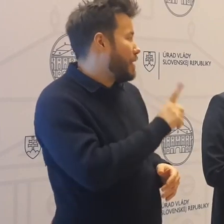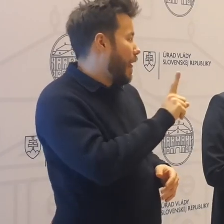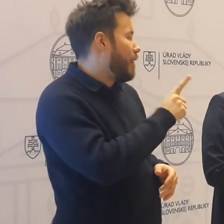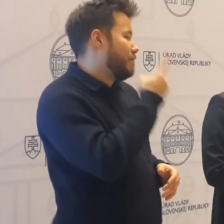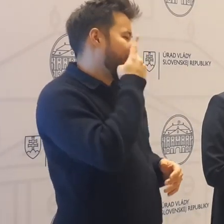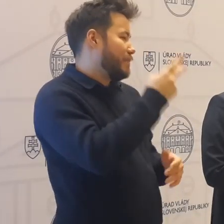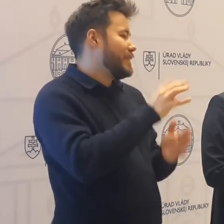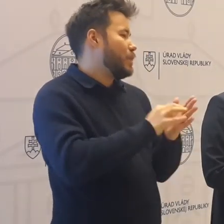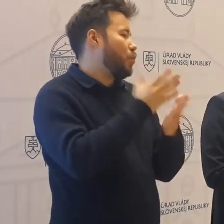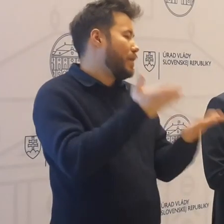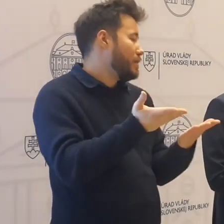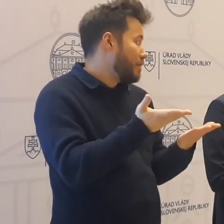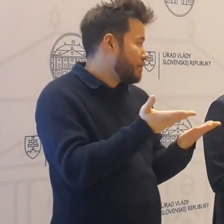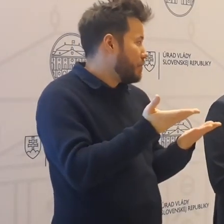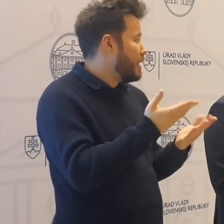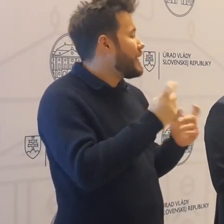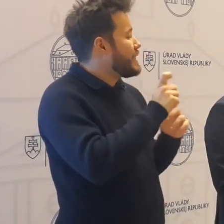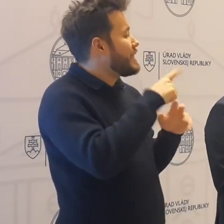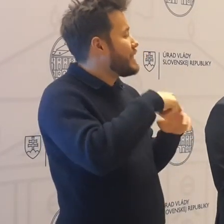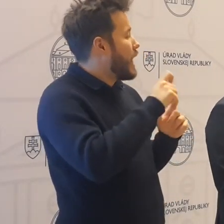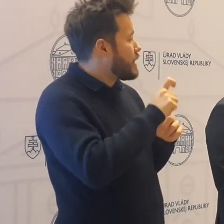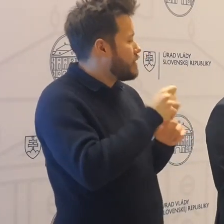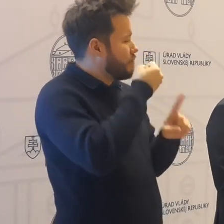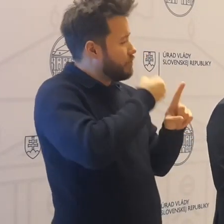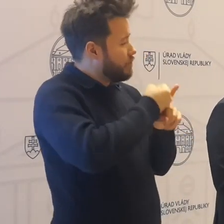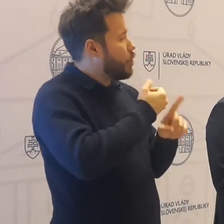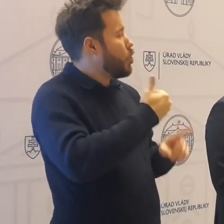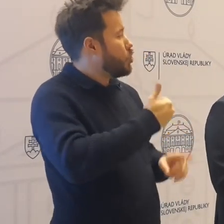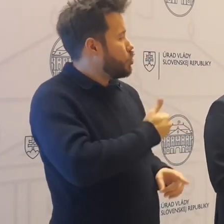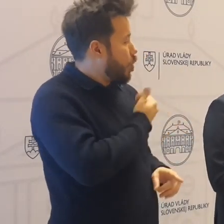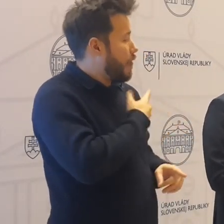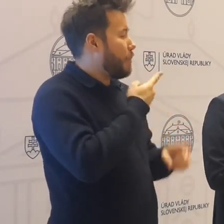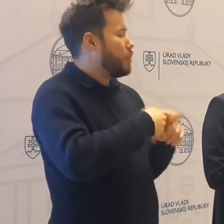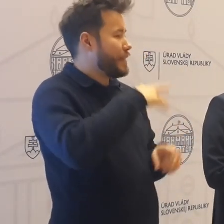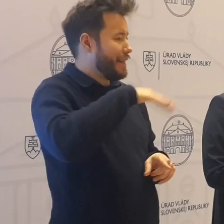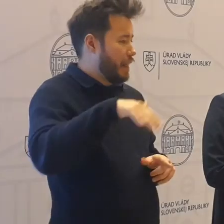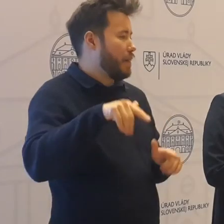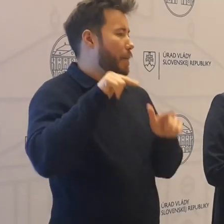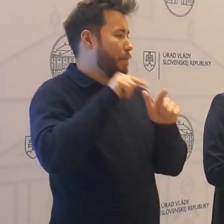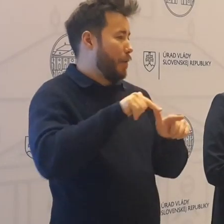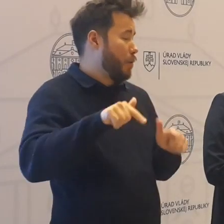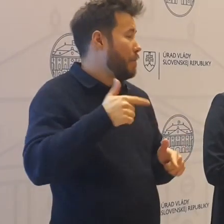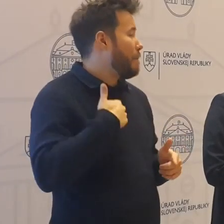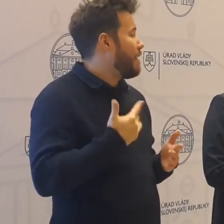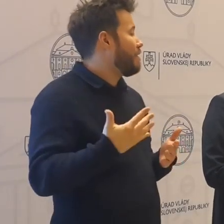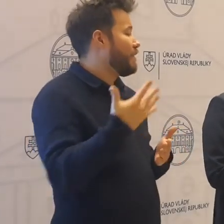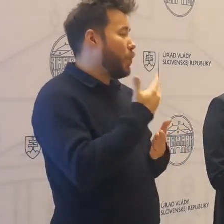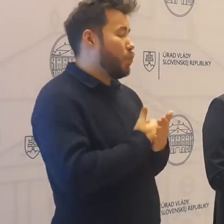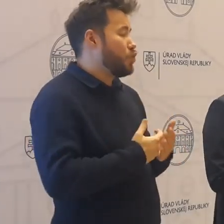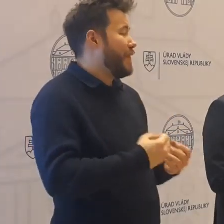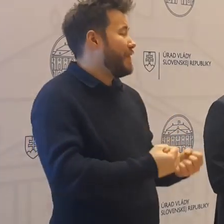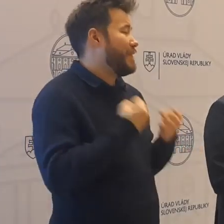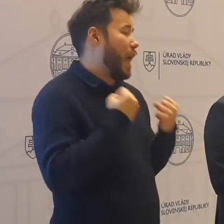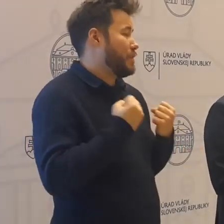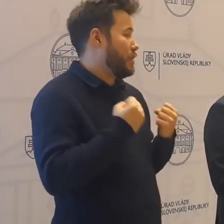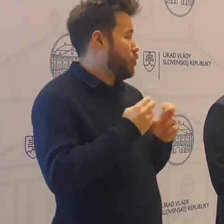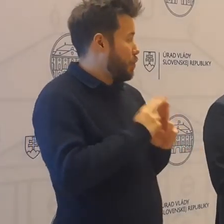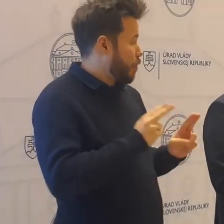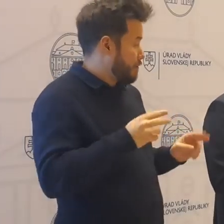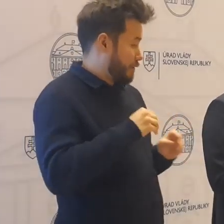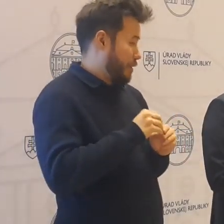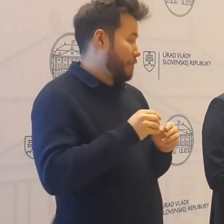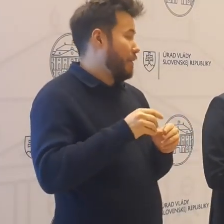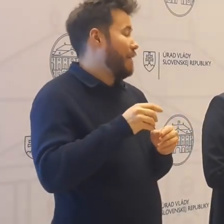strana EZS sa postavila za školy, že sa postavila za deti pred niekoľkými týždňami a využili sme tú najsilnejšiu zbráň, ktorú máme v